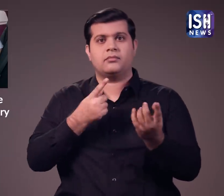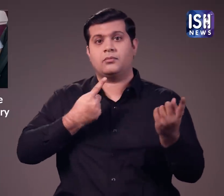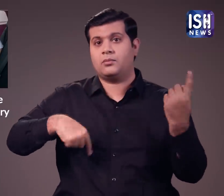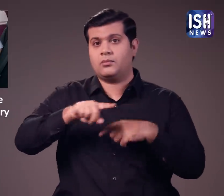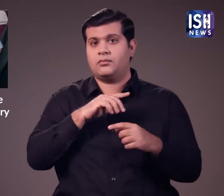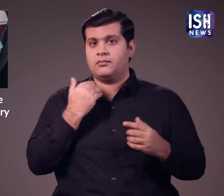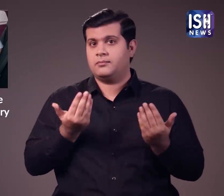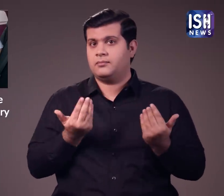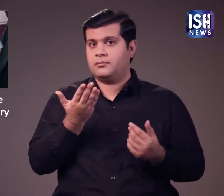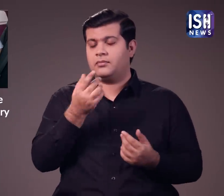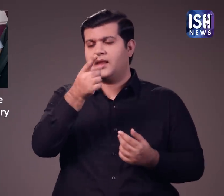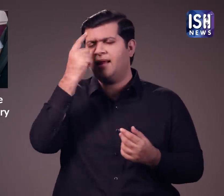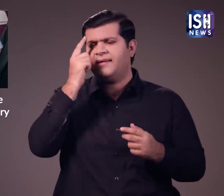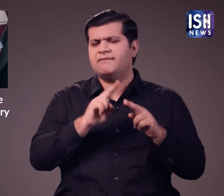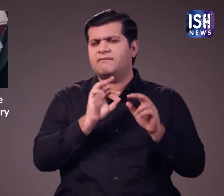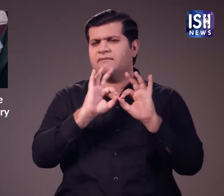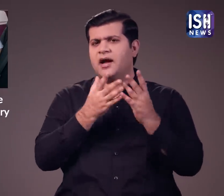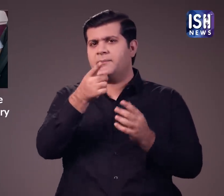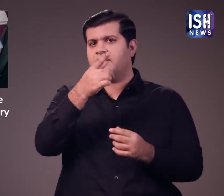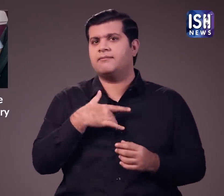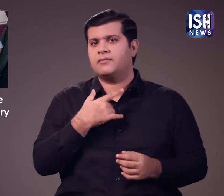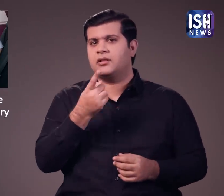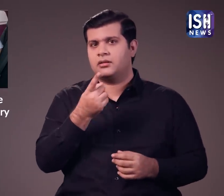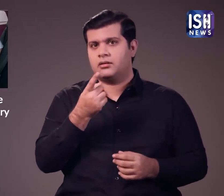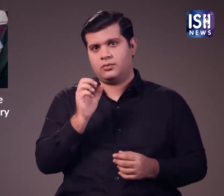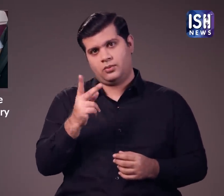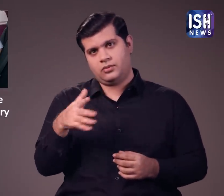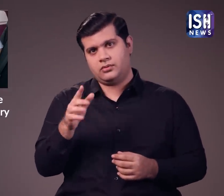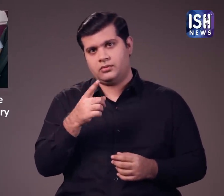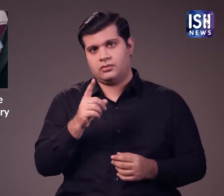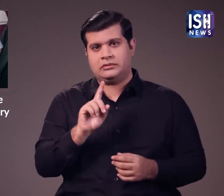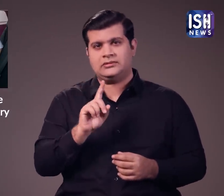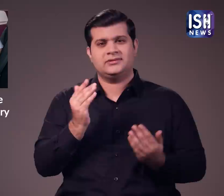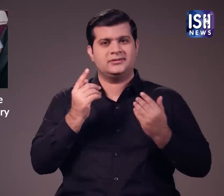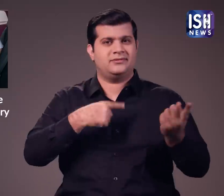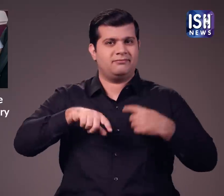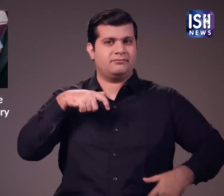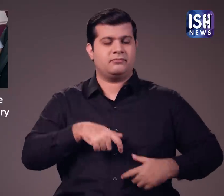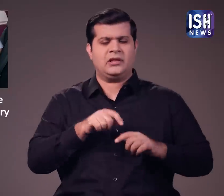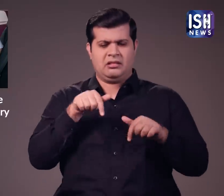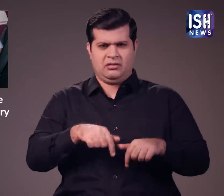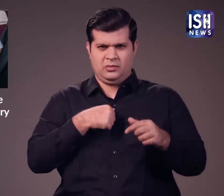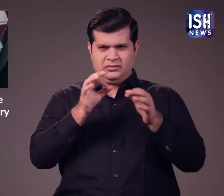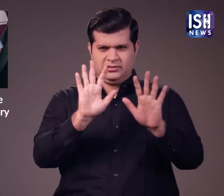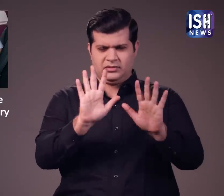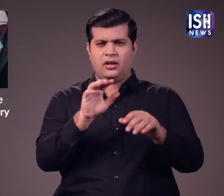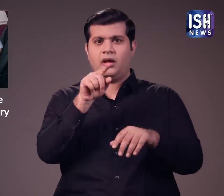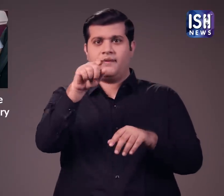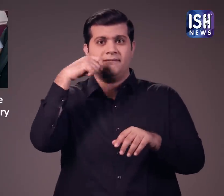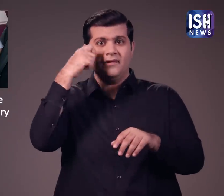वे सभी मर सकते है यदि आप अपने परिवार के साथ यात्रा करें तो क्या आप प्लापरवा रहेंगे नहीं ना सीट बेल्ट सभी की सुरक्षा के लिए